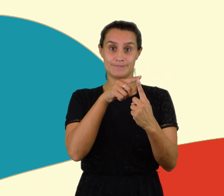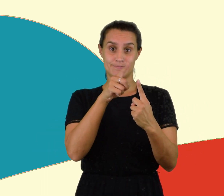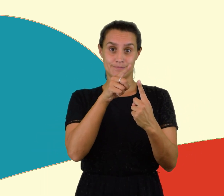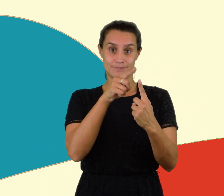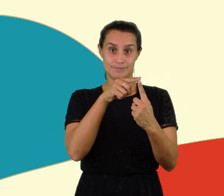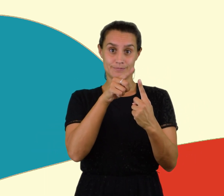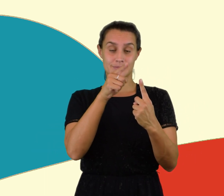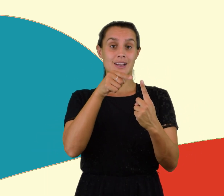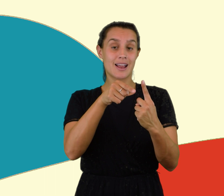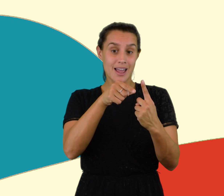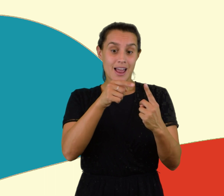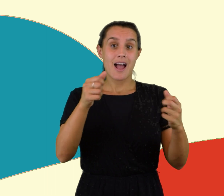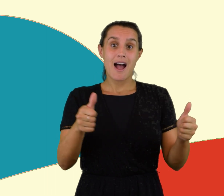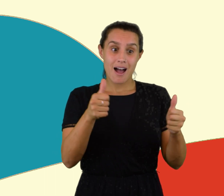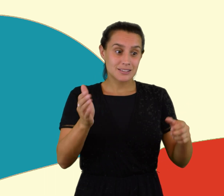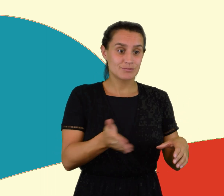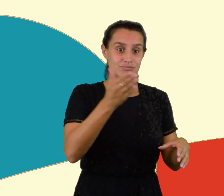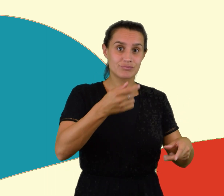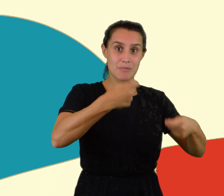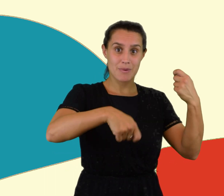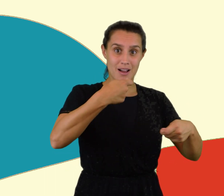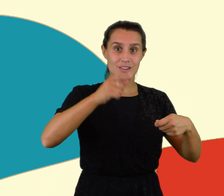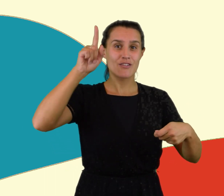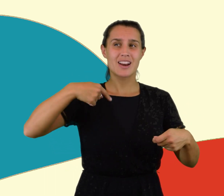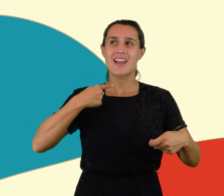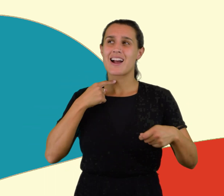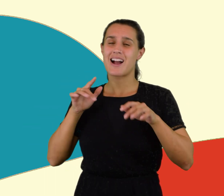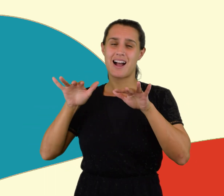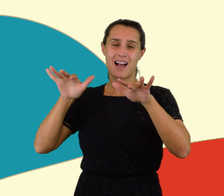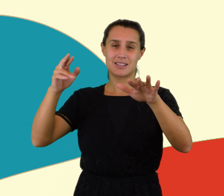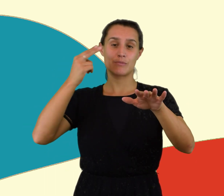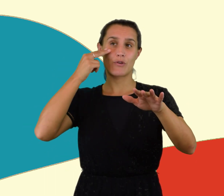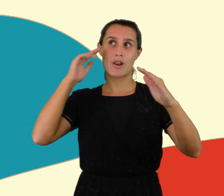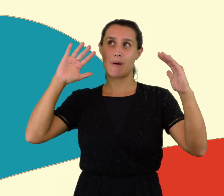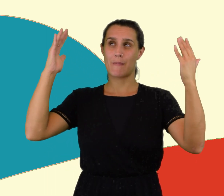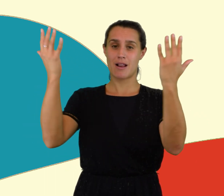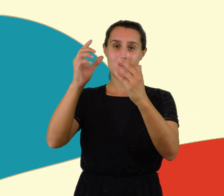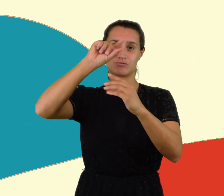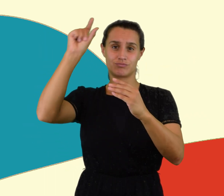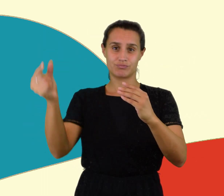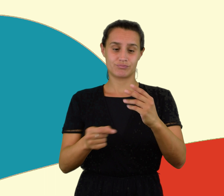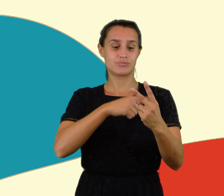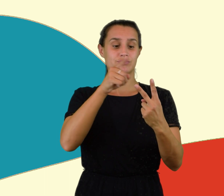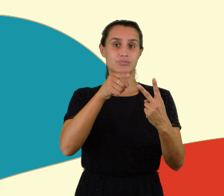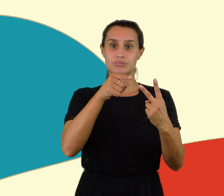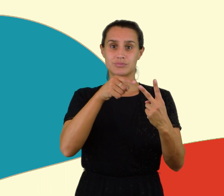al producirlos se generan gases de efecto invernadero. Y el segundo es que no son perecederos ni biodegradables.